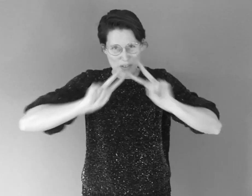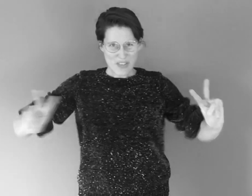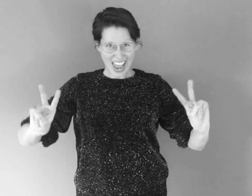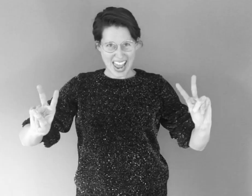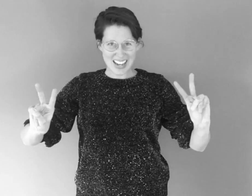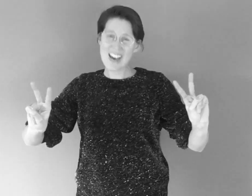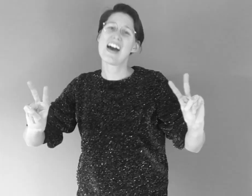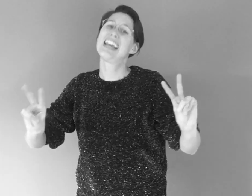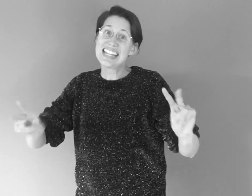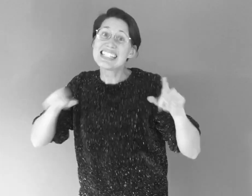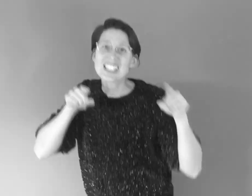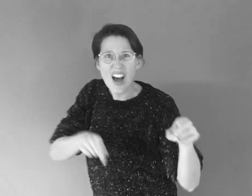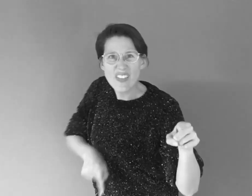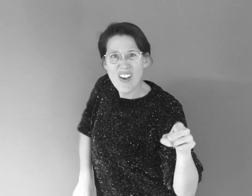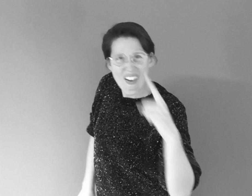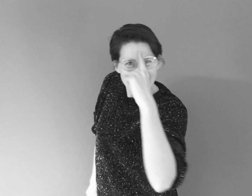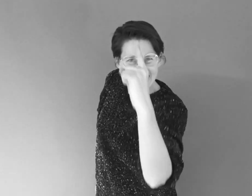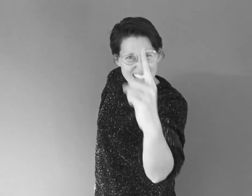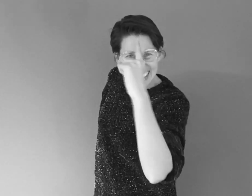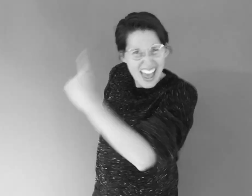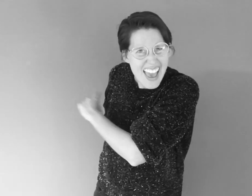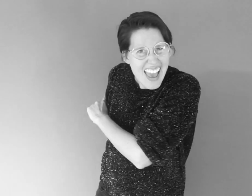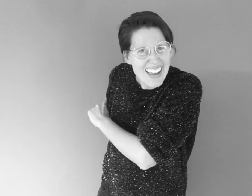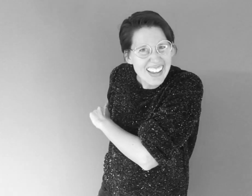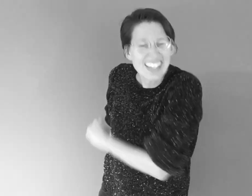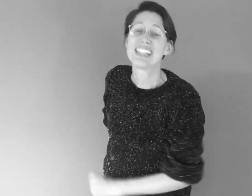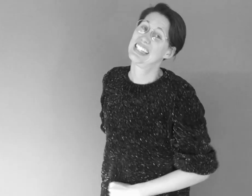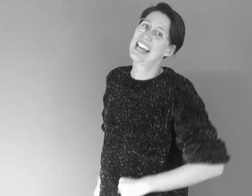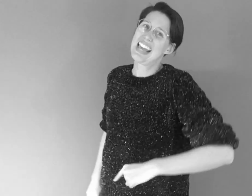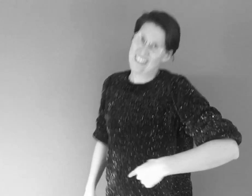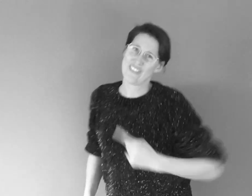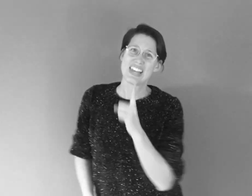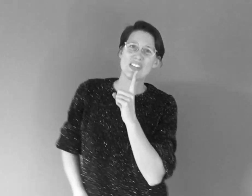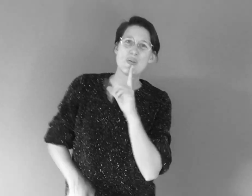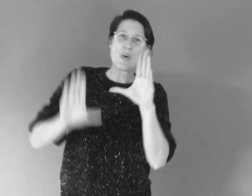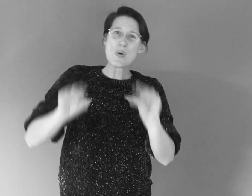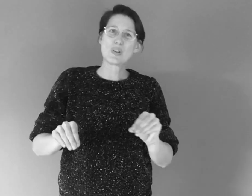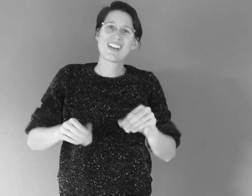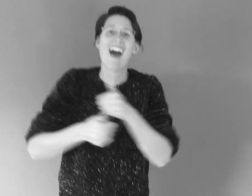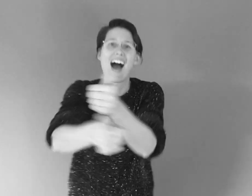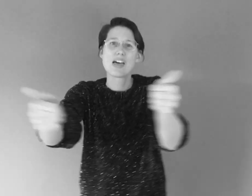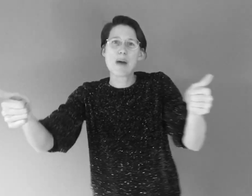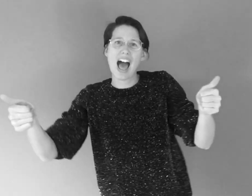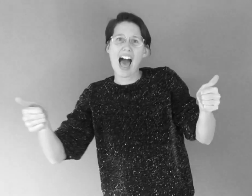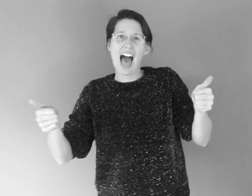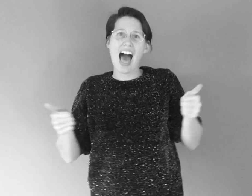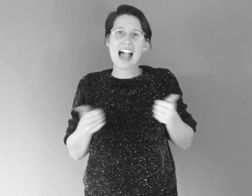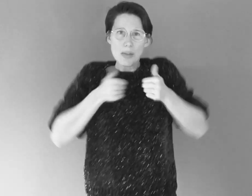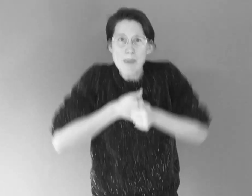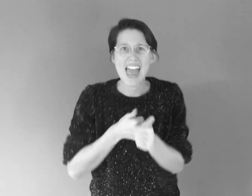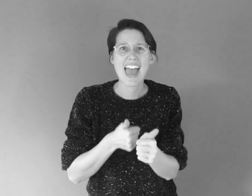vrede, is dat een idee? Wie doet er allemaal mee?